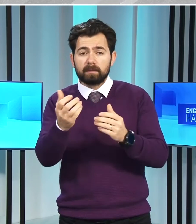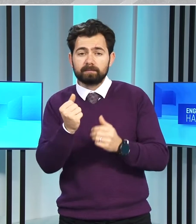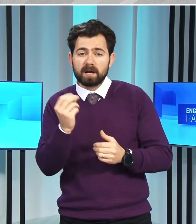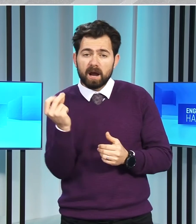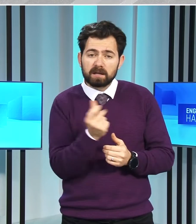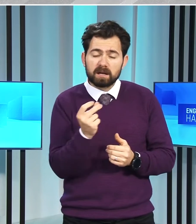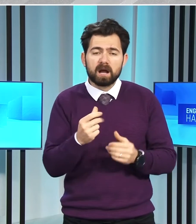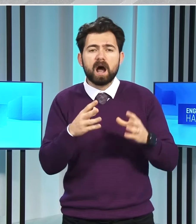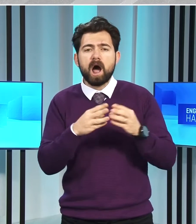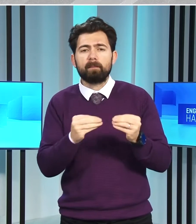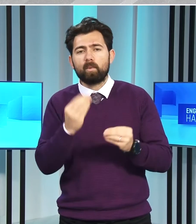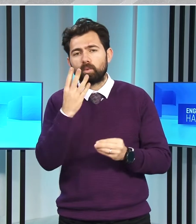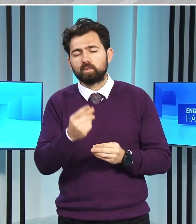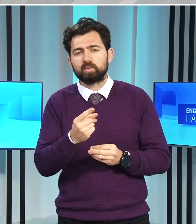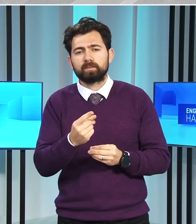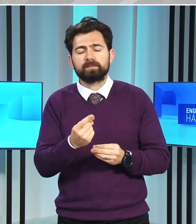kaybolduğunu,